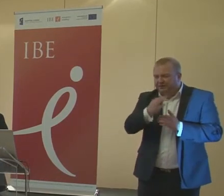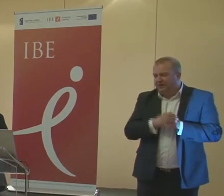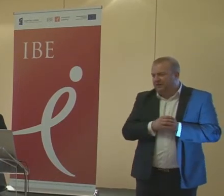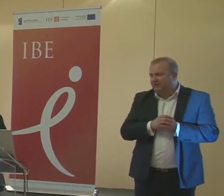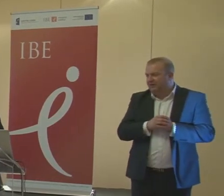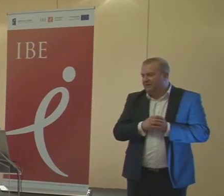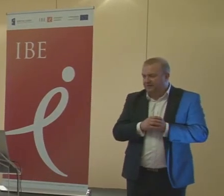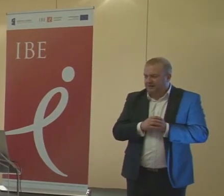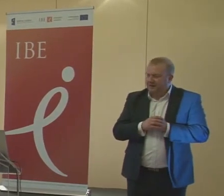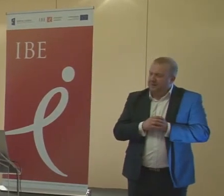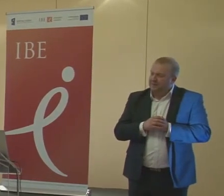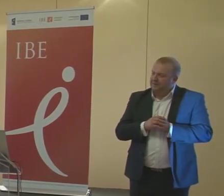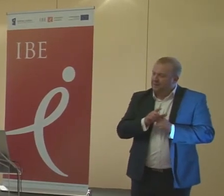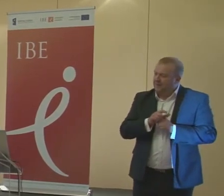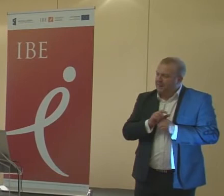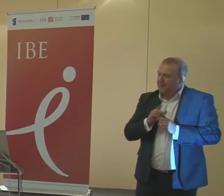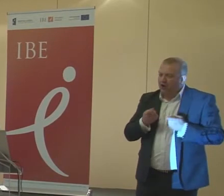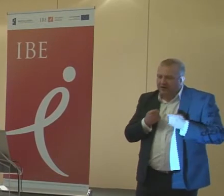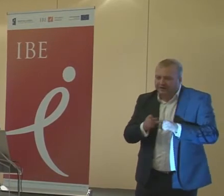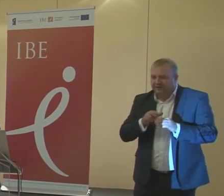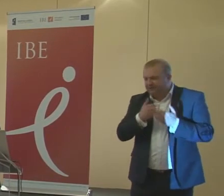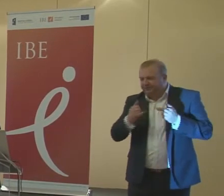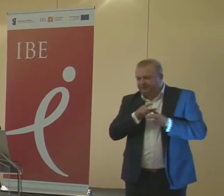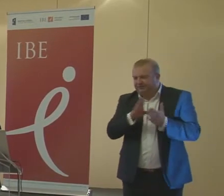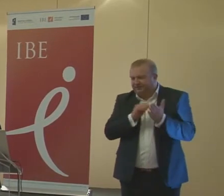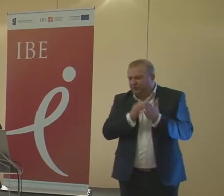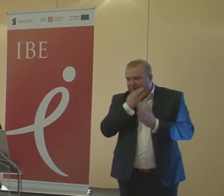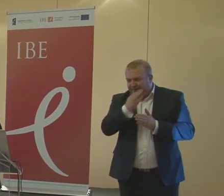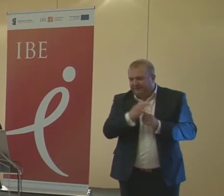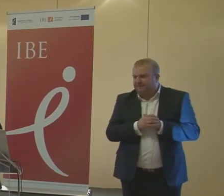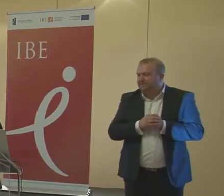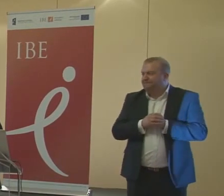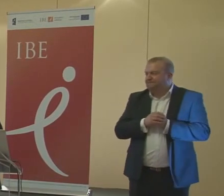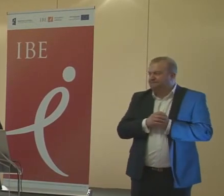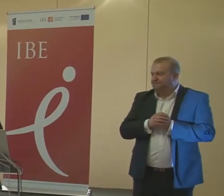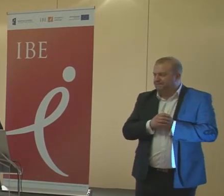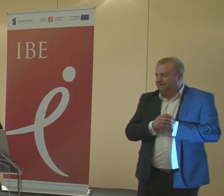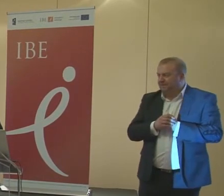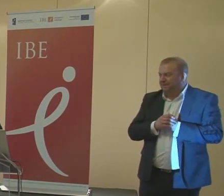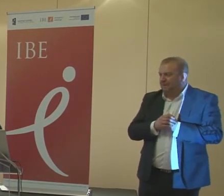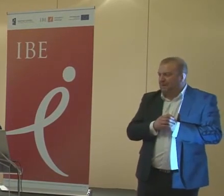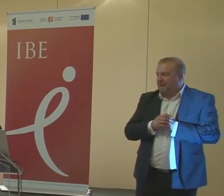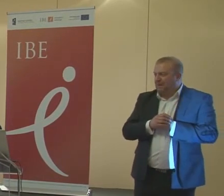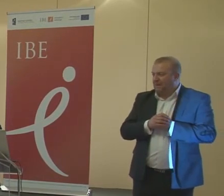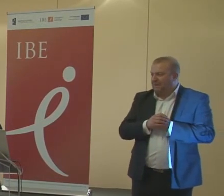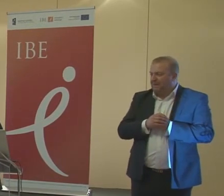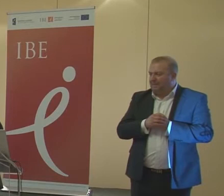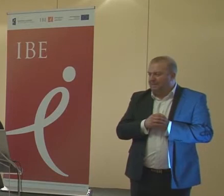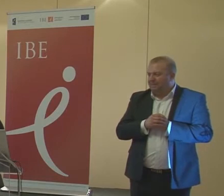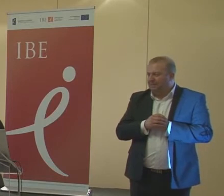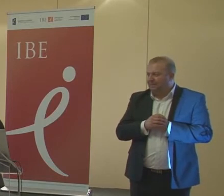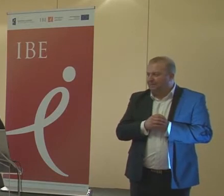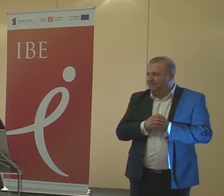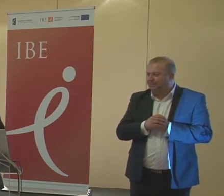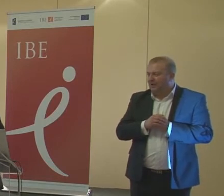problemy z prawem oświatowym, organizację pewnego toku nauki dziecka w szkole różnego typu,